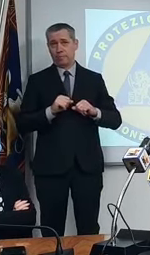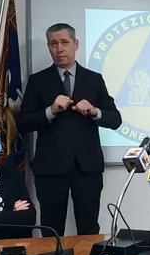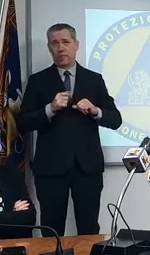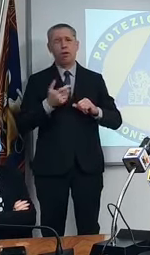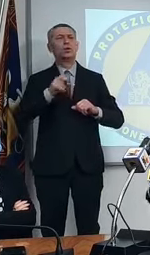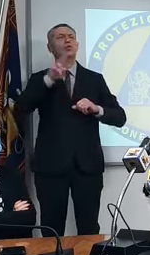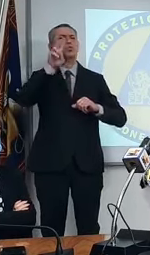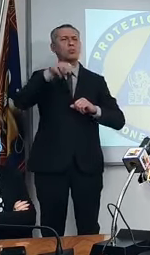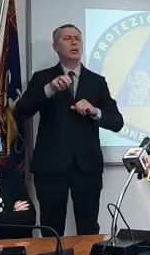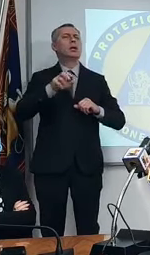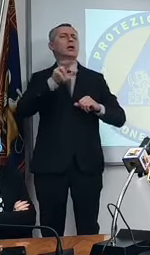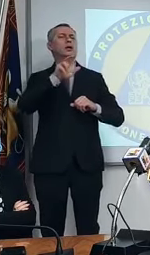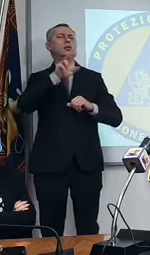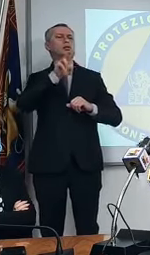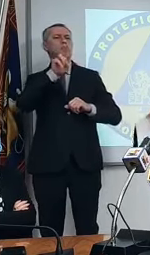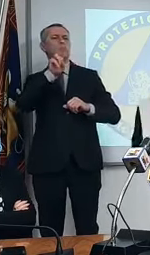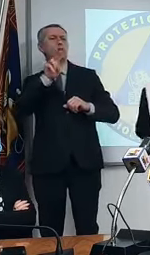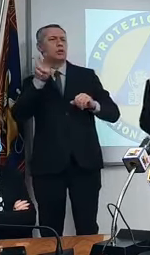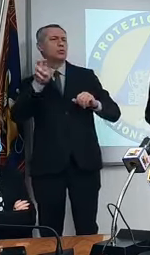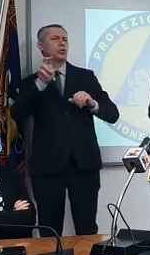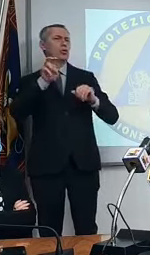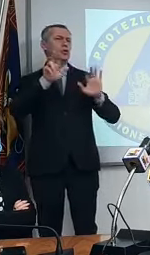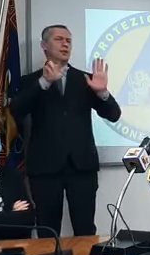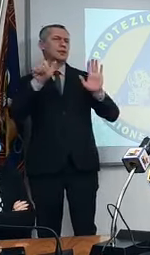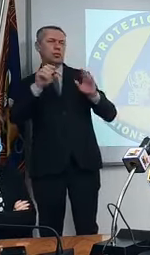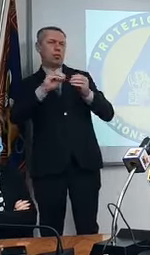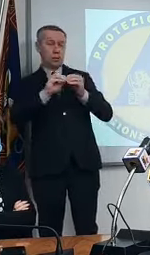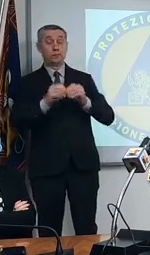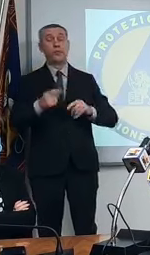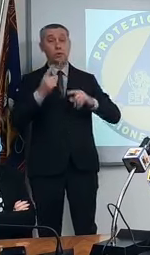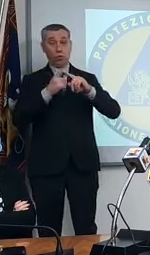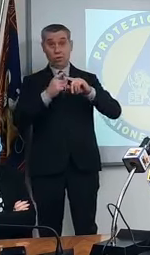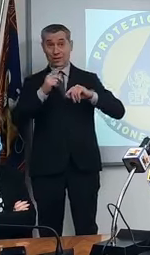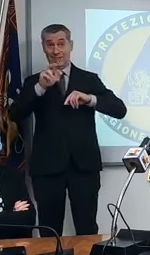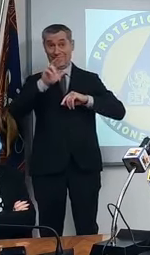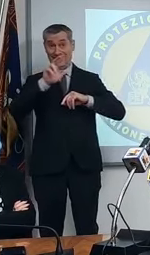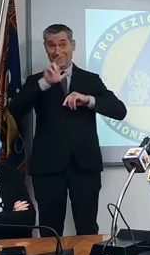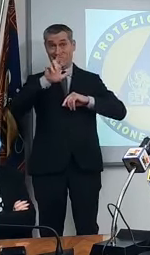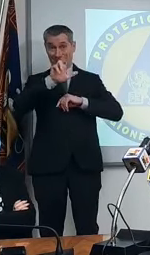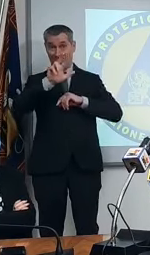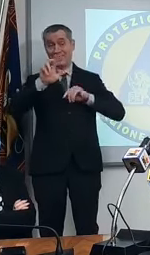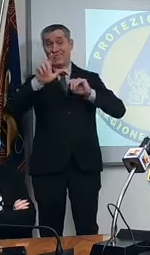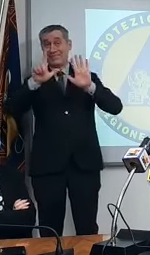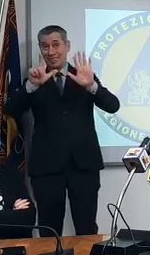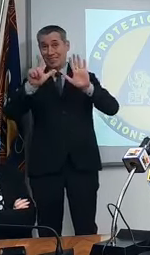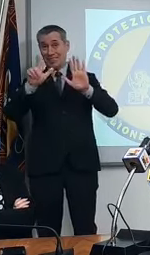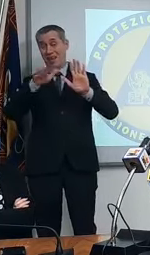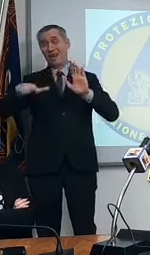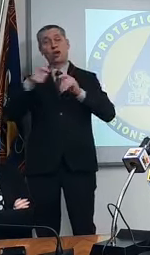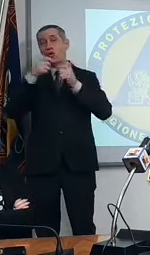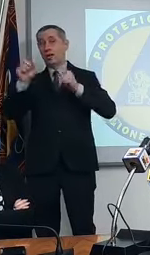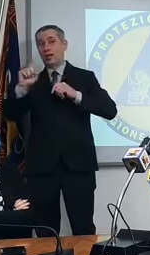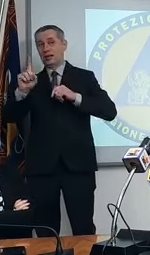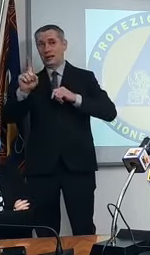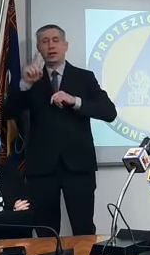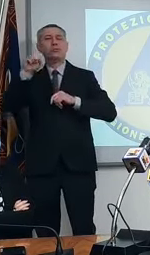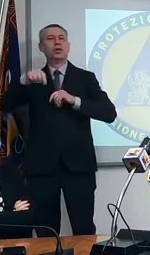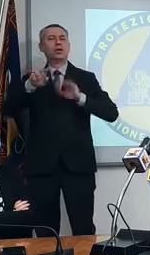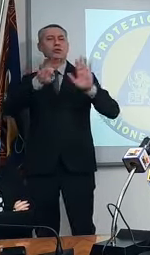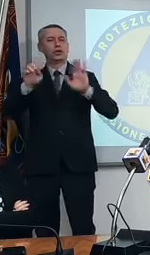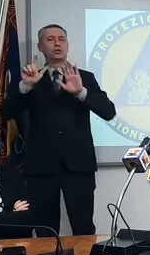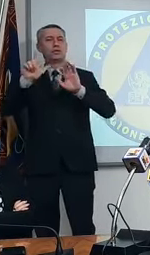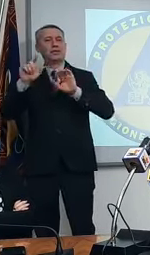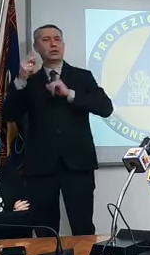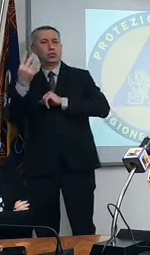questi 2.287? Più 37 in area non critica, sono 1.972